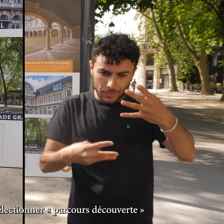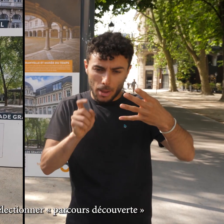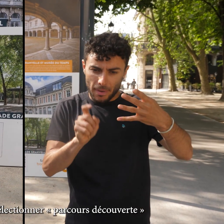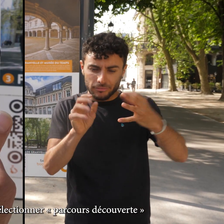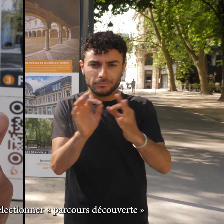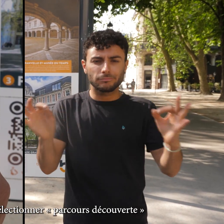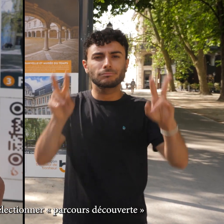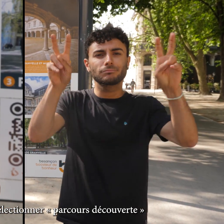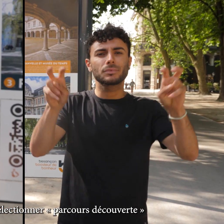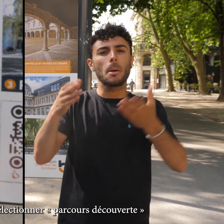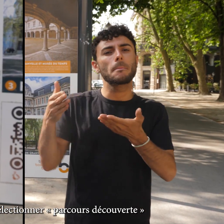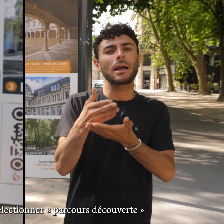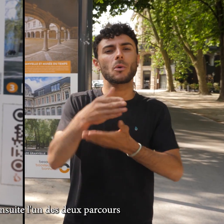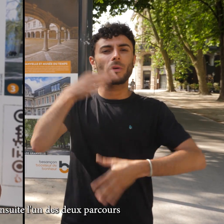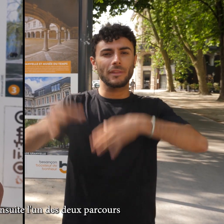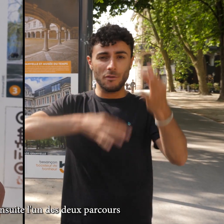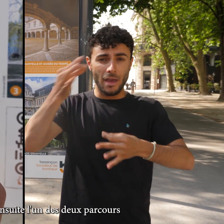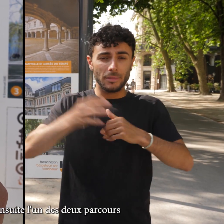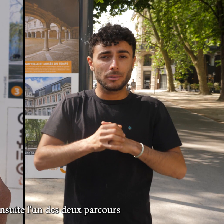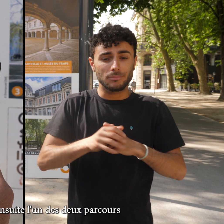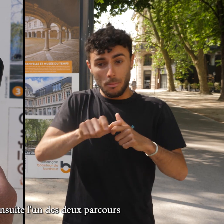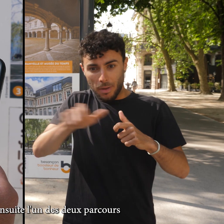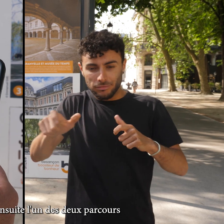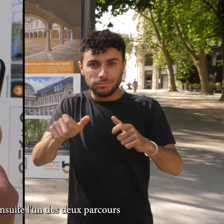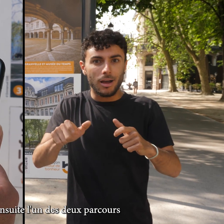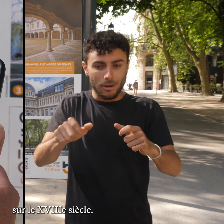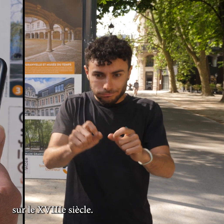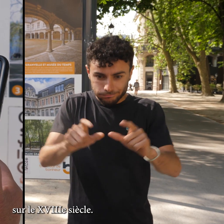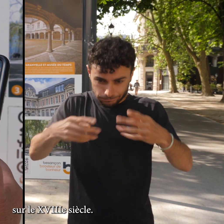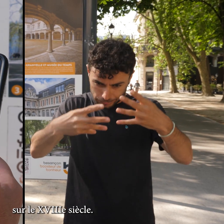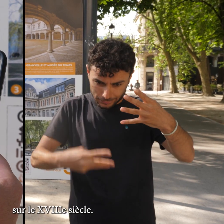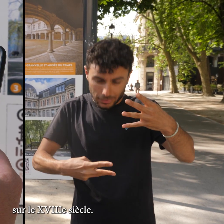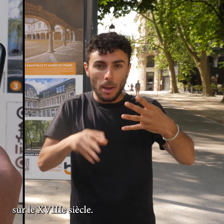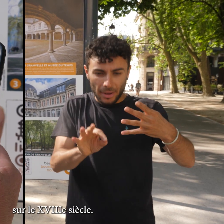découverte et ensuite l'un des deux parcours sur le XVIIIe siècle.